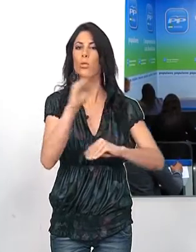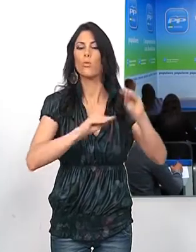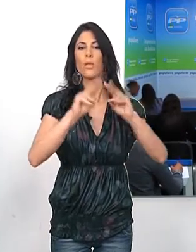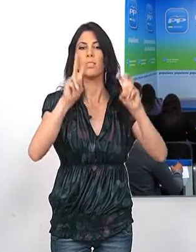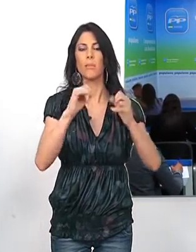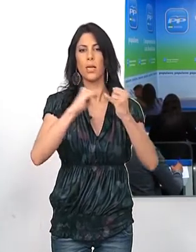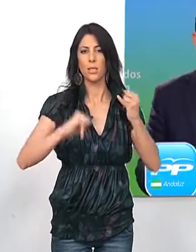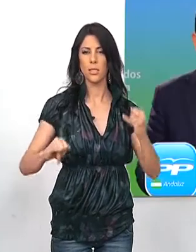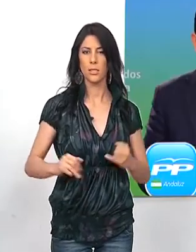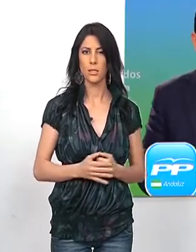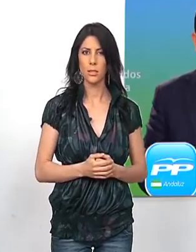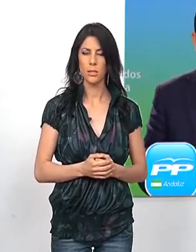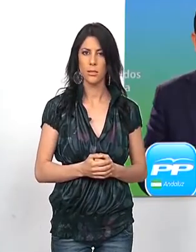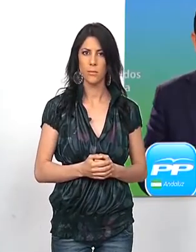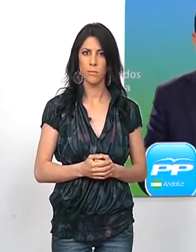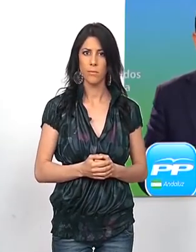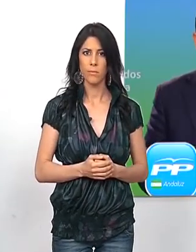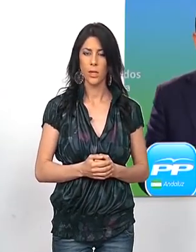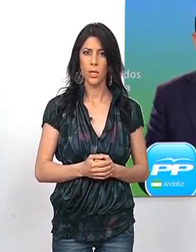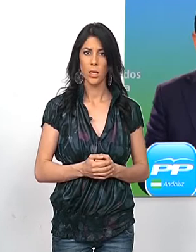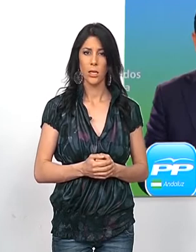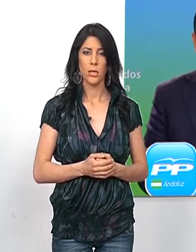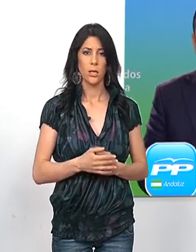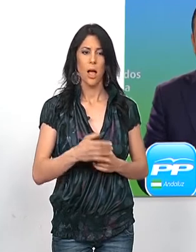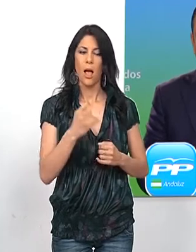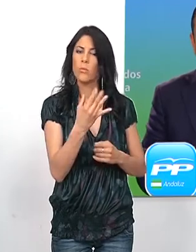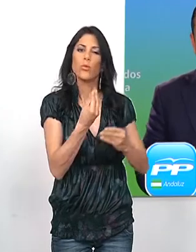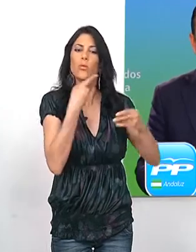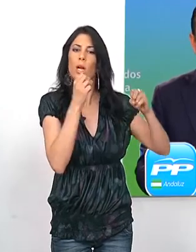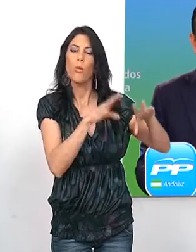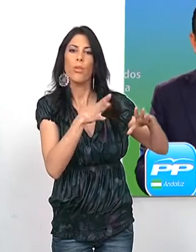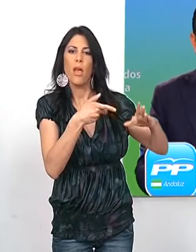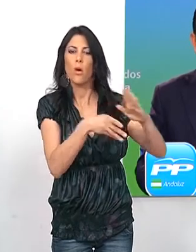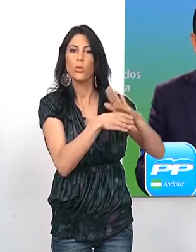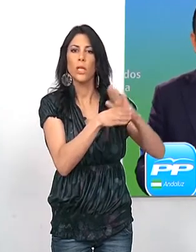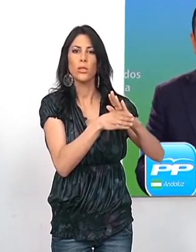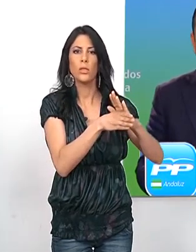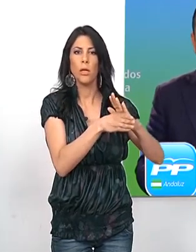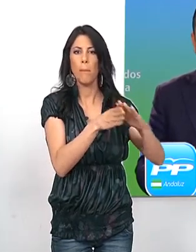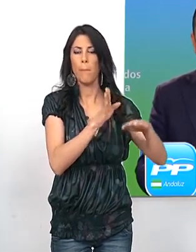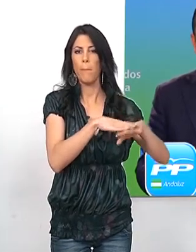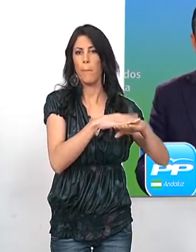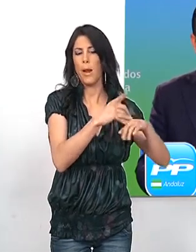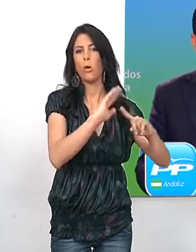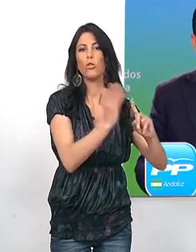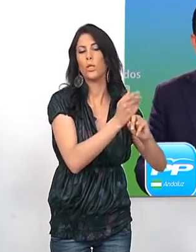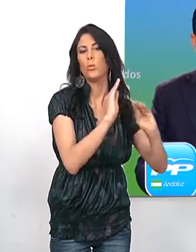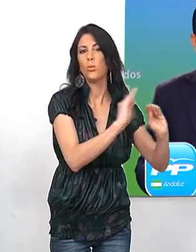de la crisis. Izquierda Unida lo que ha hecho es una renuncia constante a sus propósitos, a